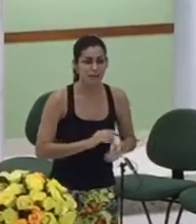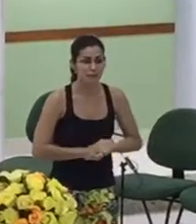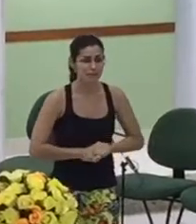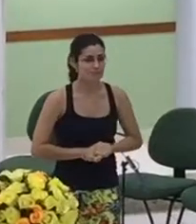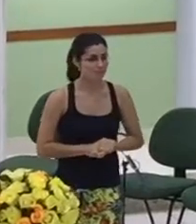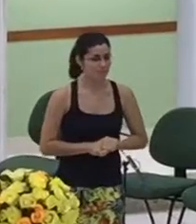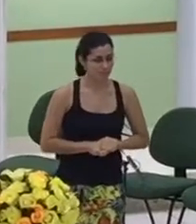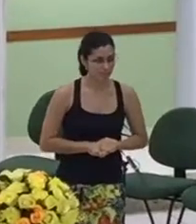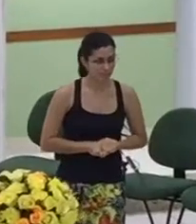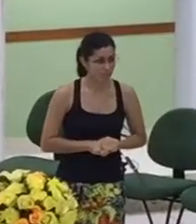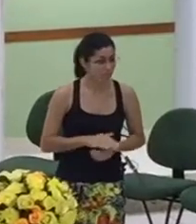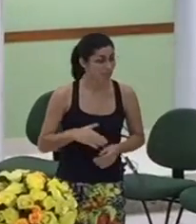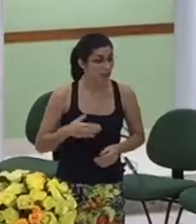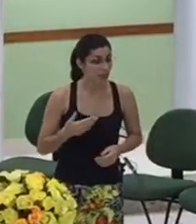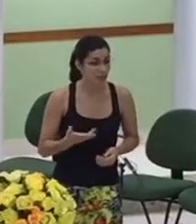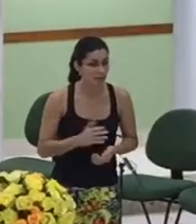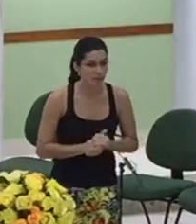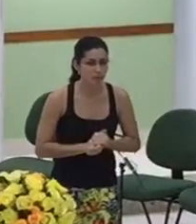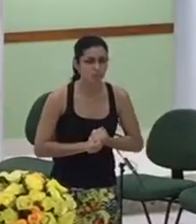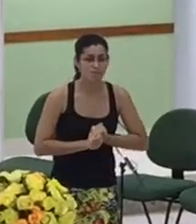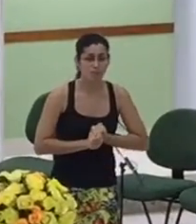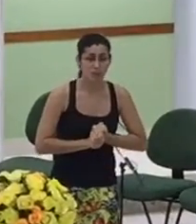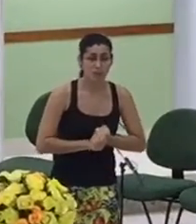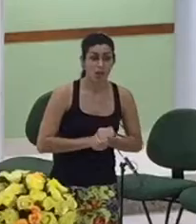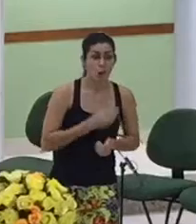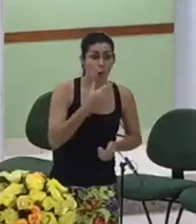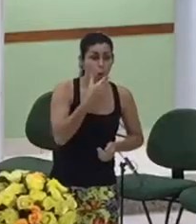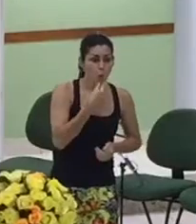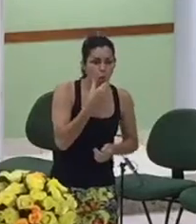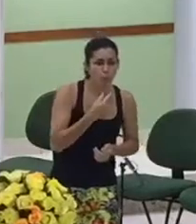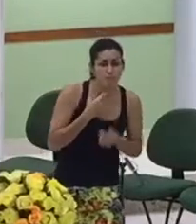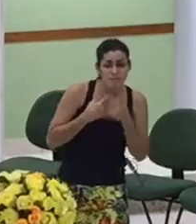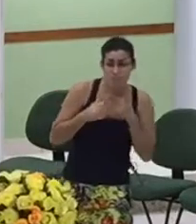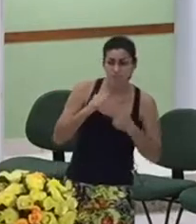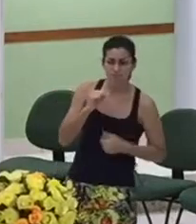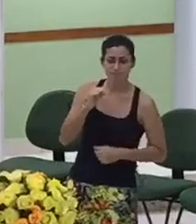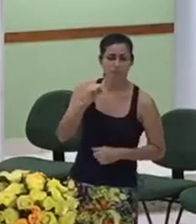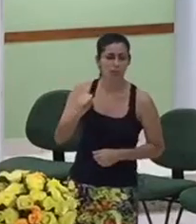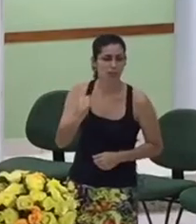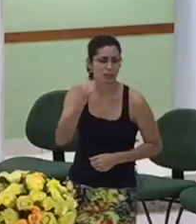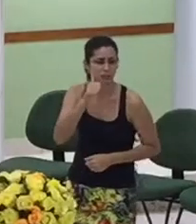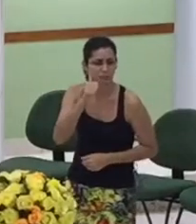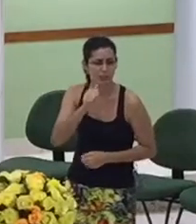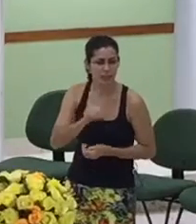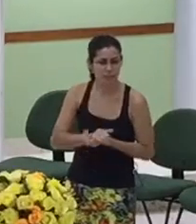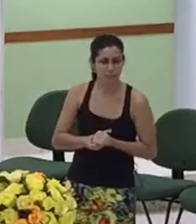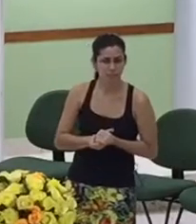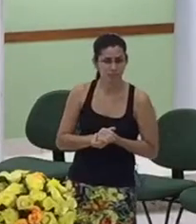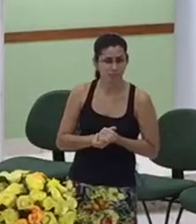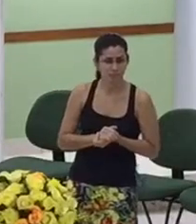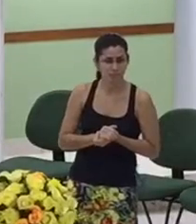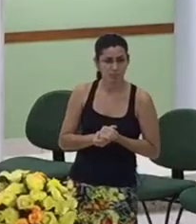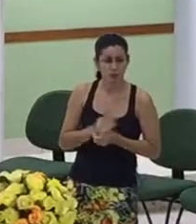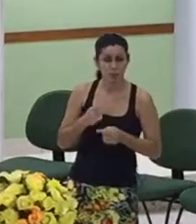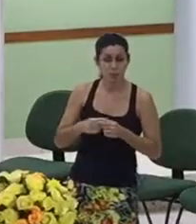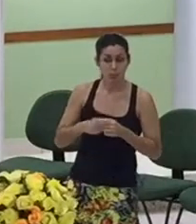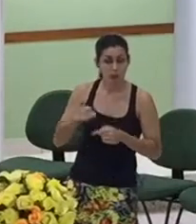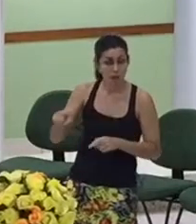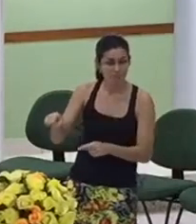objetos que pertenciam ao seu sogro e diz assim estou grávida deste homem e então quando a situação é